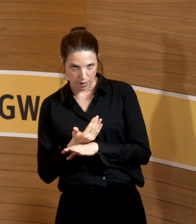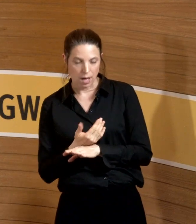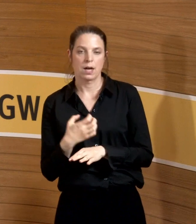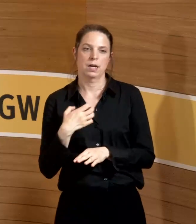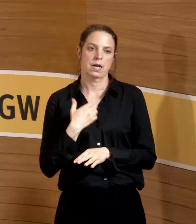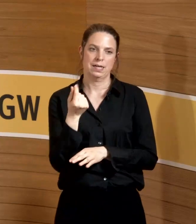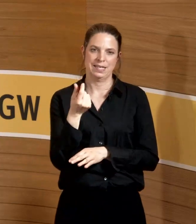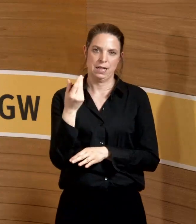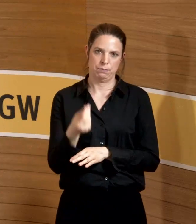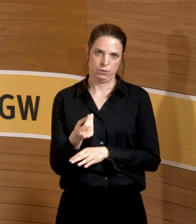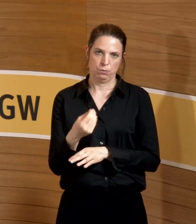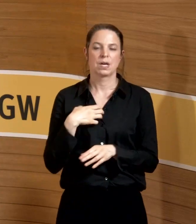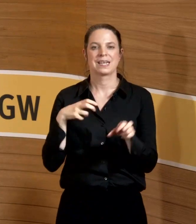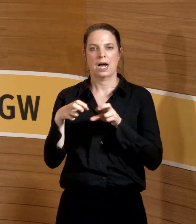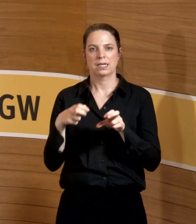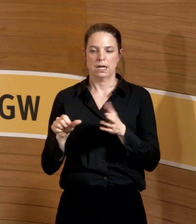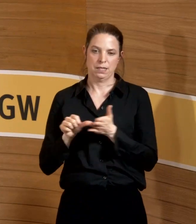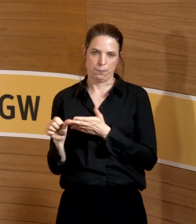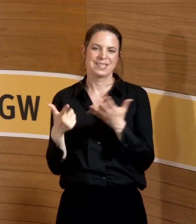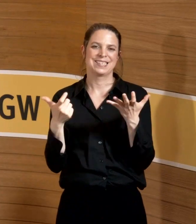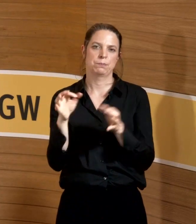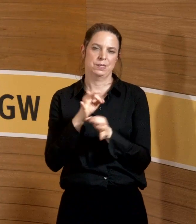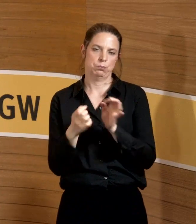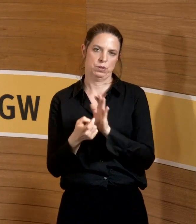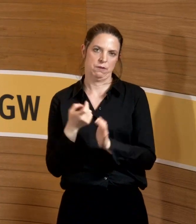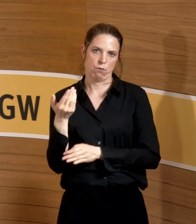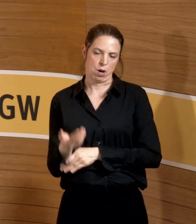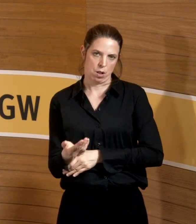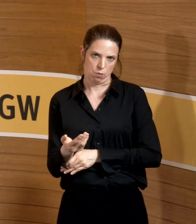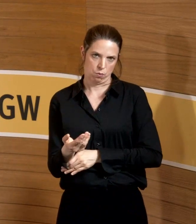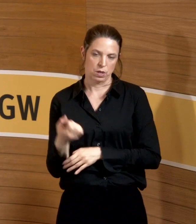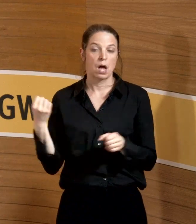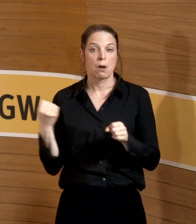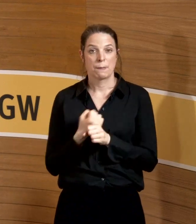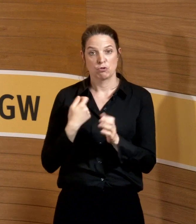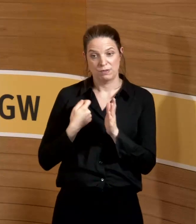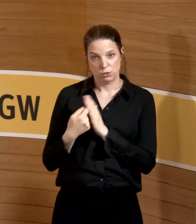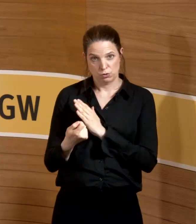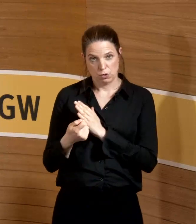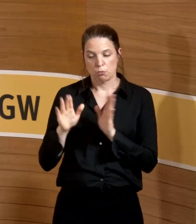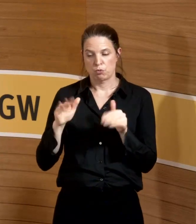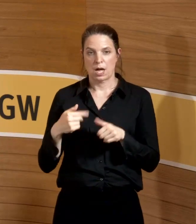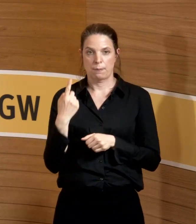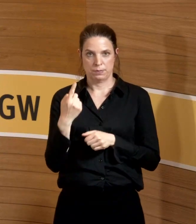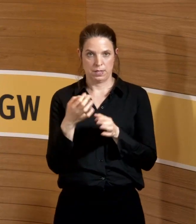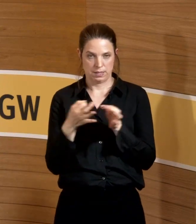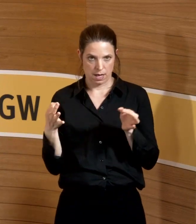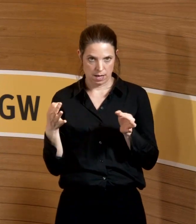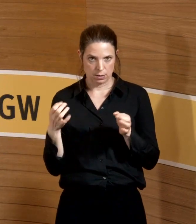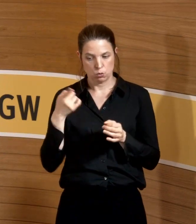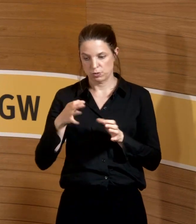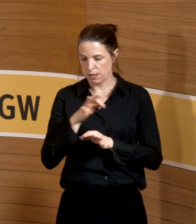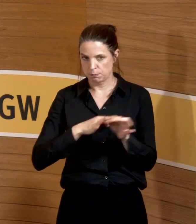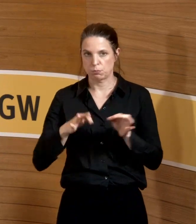des Lohns durch die Krankenkassen. Das Beschäftigungsverbot, wie gesagt, durch Abtag 1 für 100